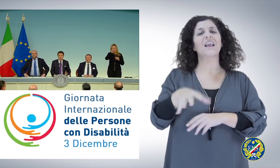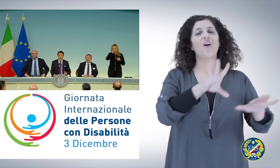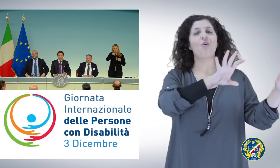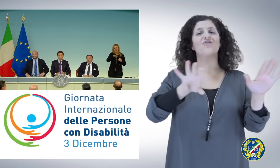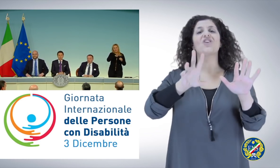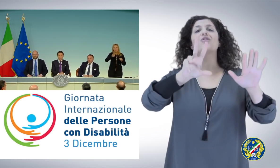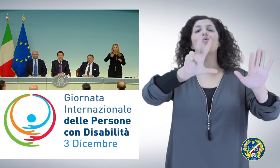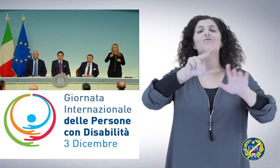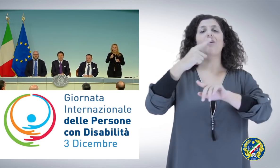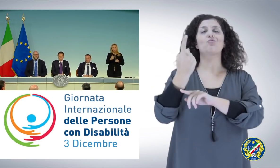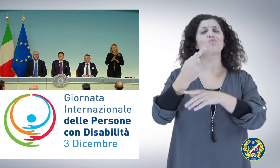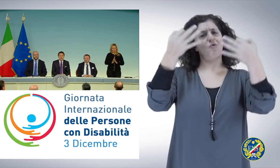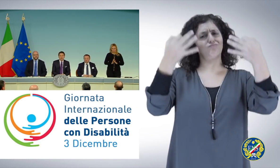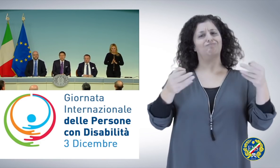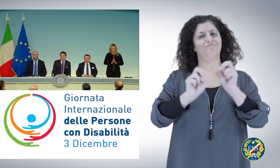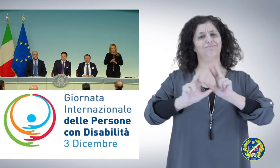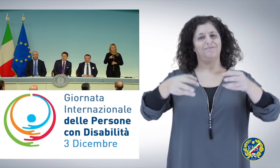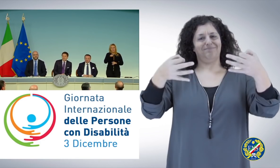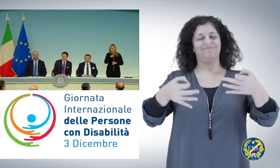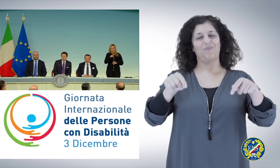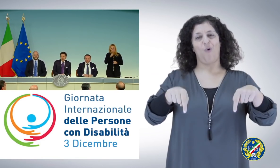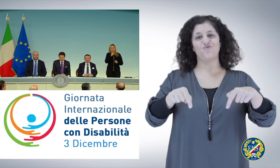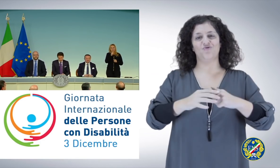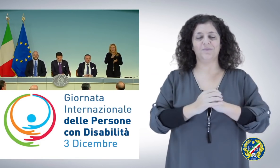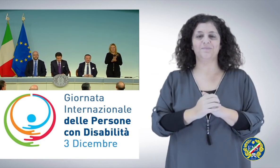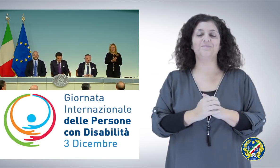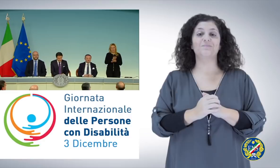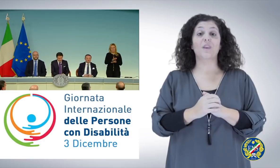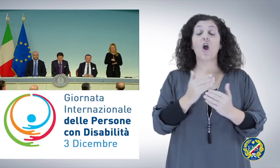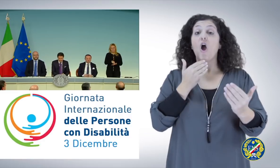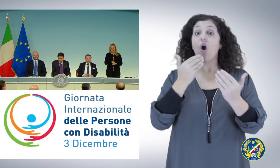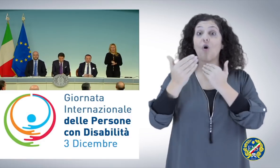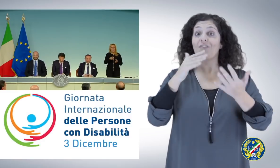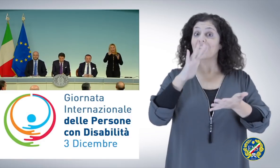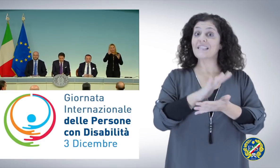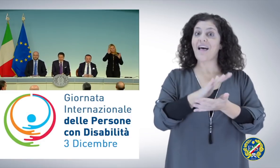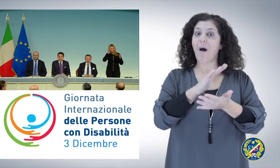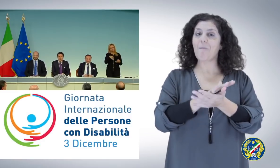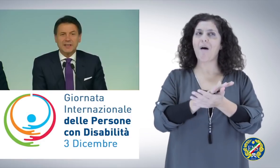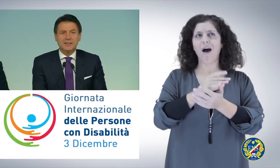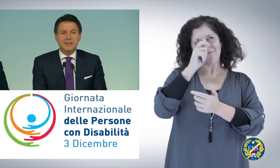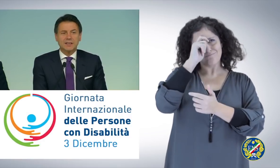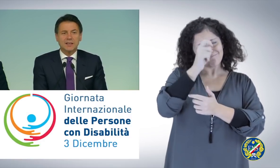e questa conferenza stampa è dedicata ai presenti